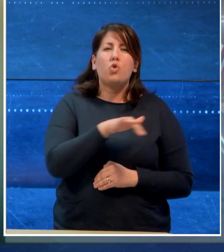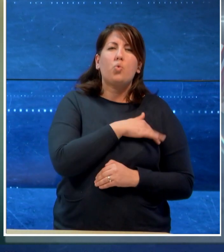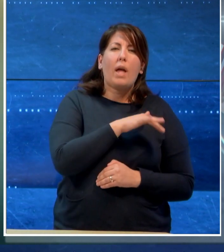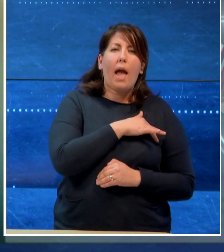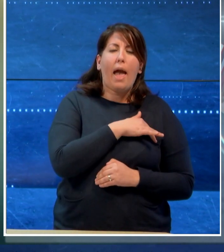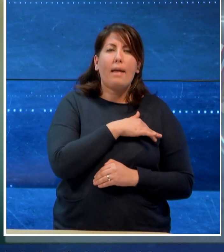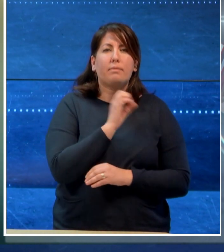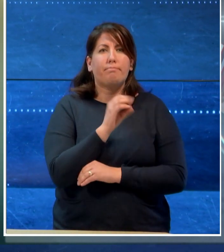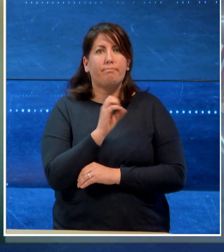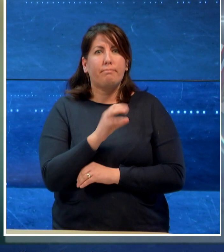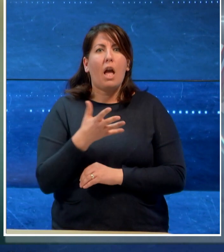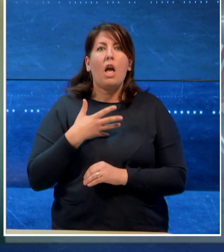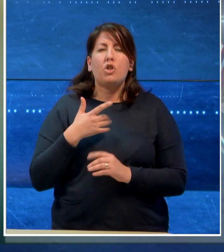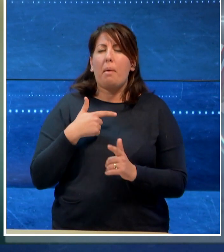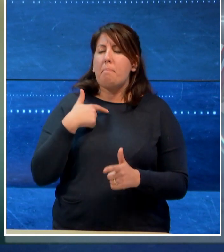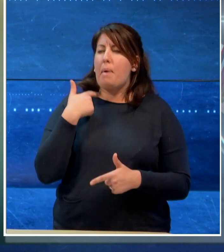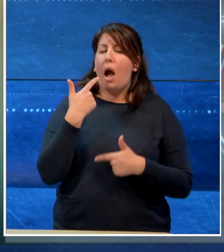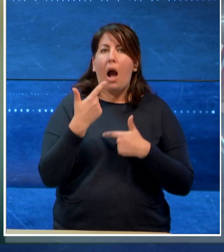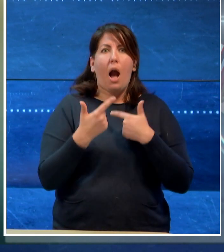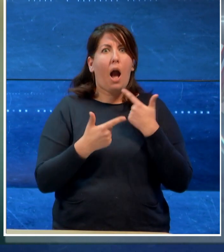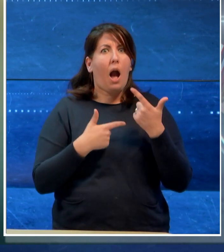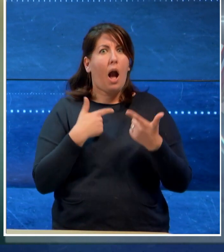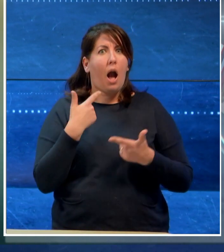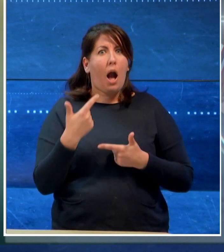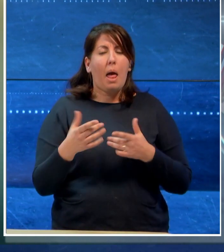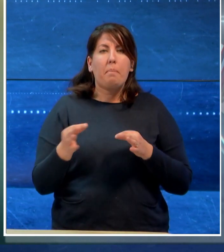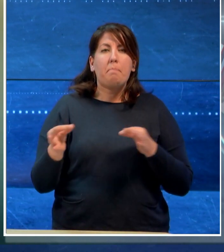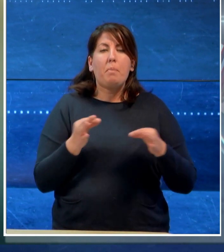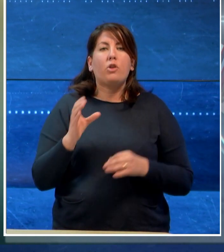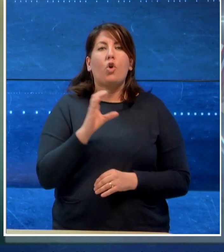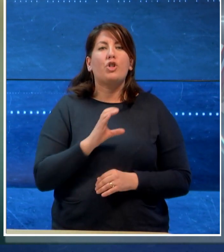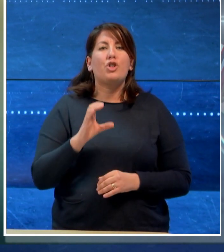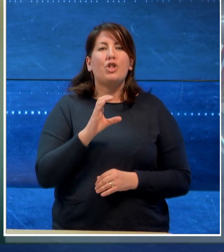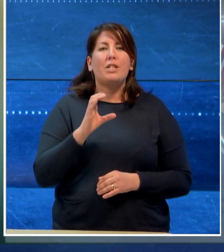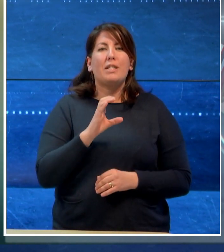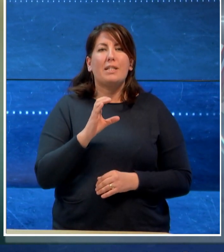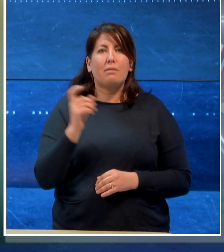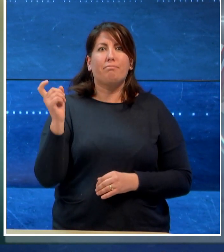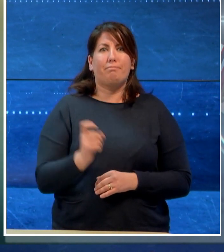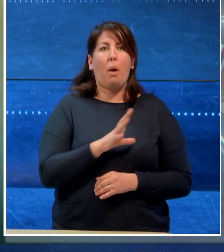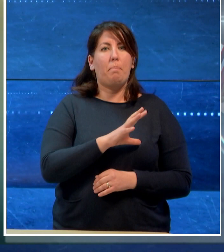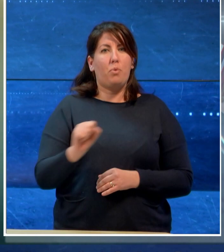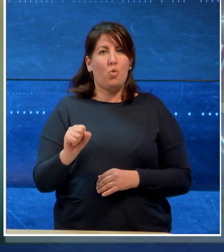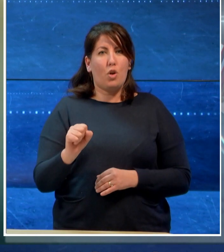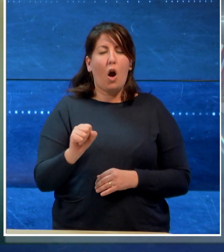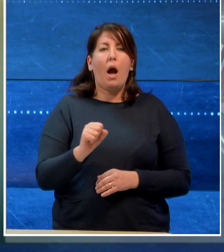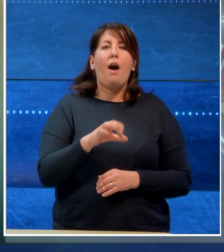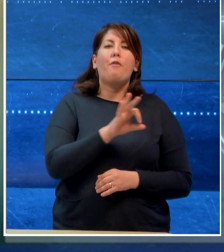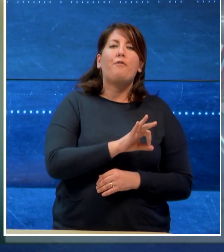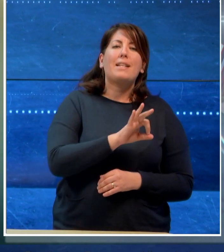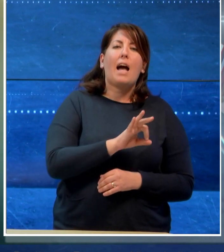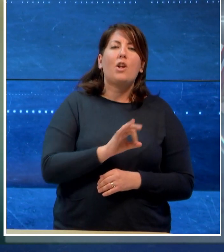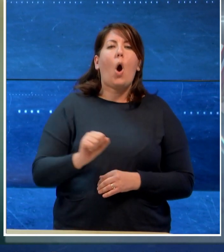hanno accusato malesseri mentre si trovano in gita scolastica in Puglia, tra Fasano e Alberobello.